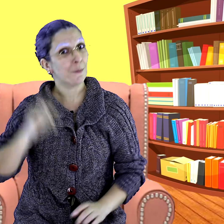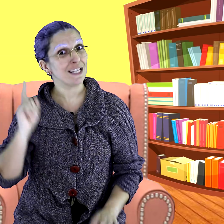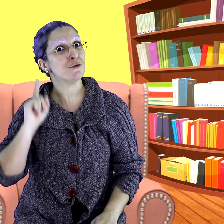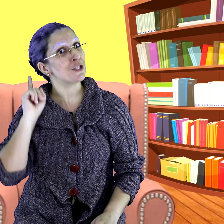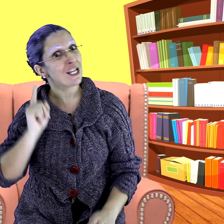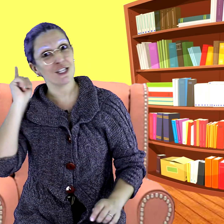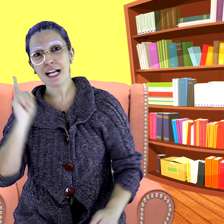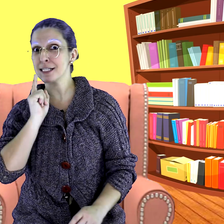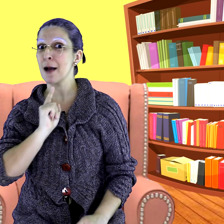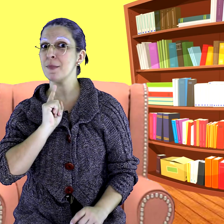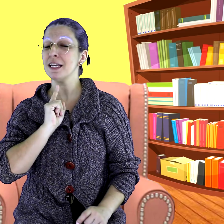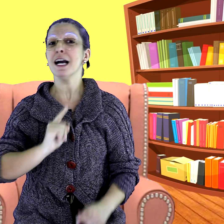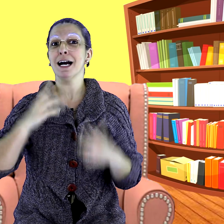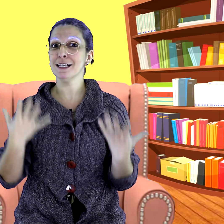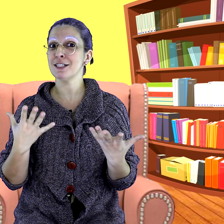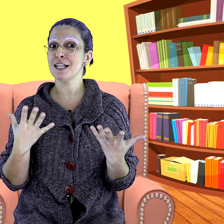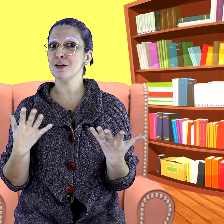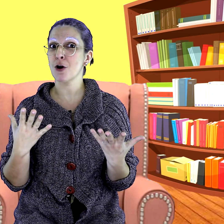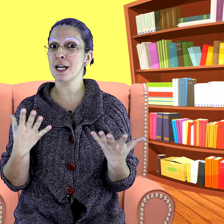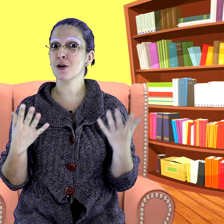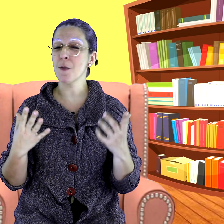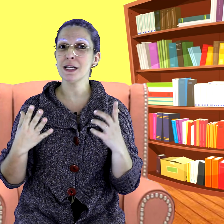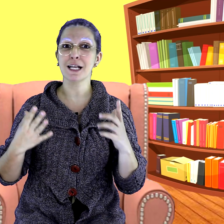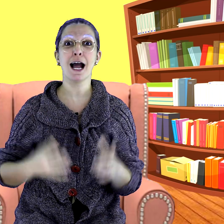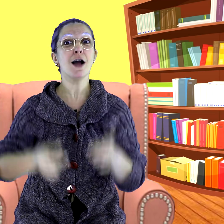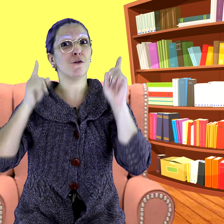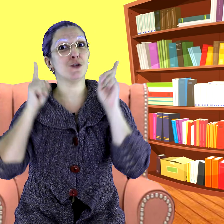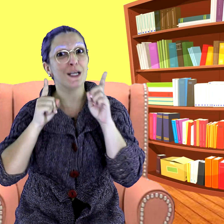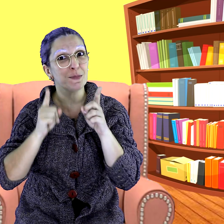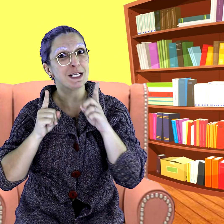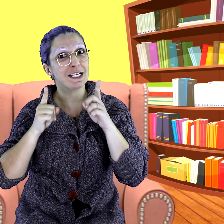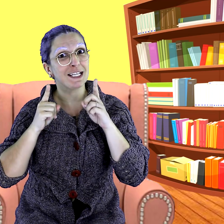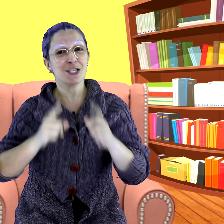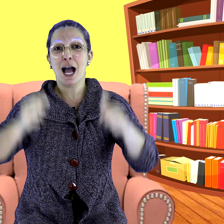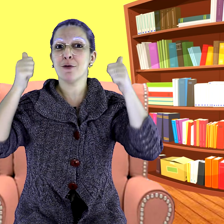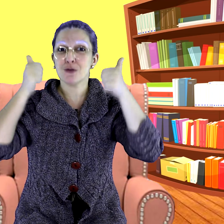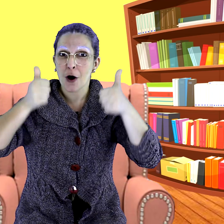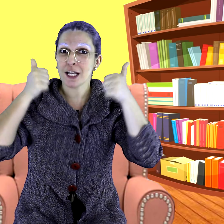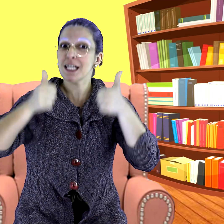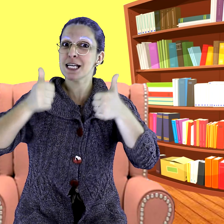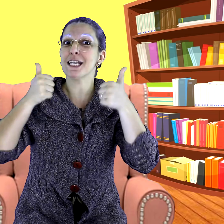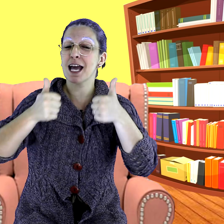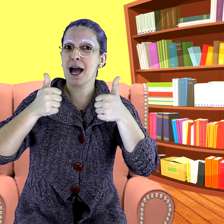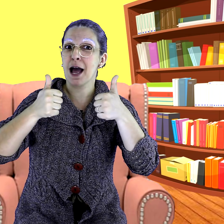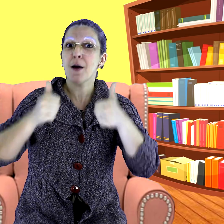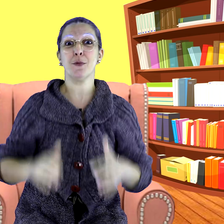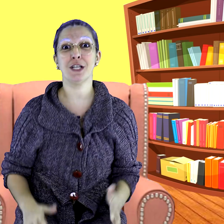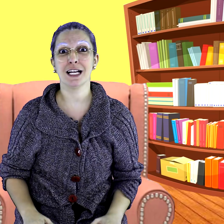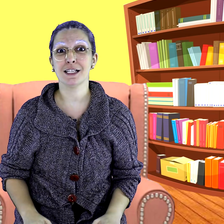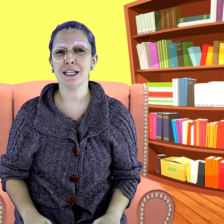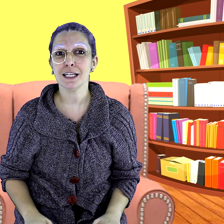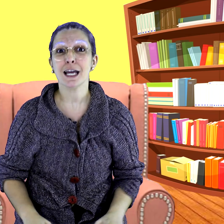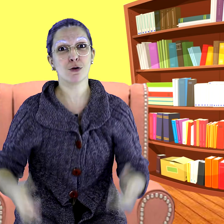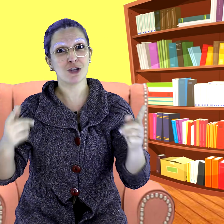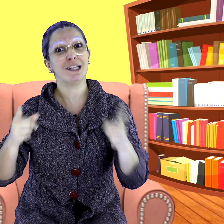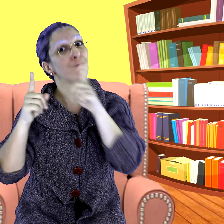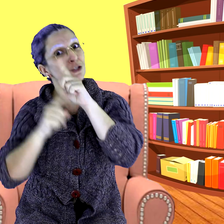Mas vocês já sabem, antes da história começar, você precisa deixar o joinha. Porque assim eu sei que você